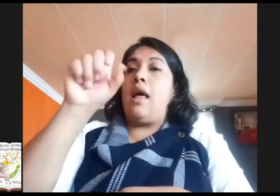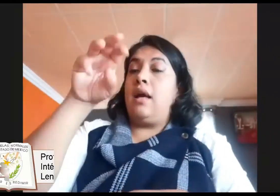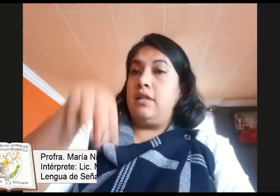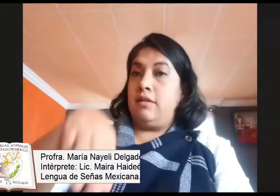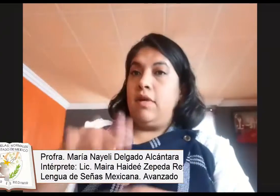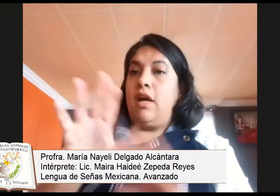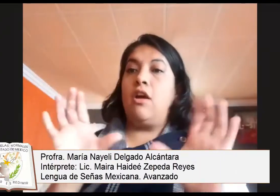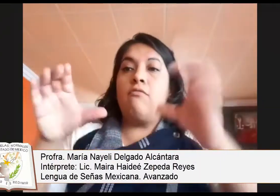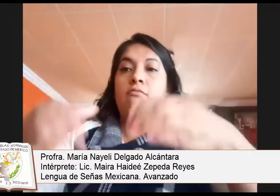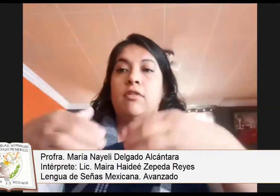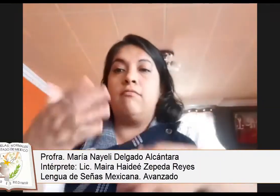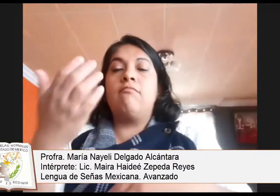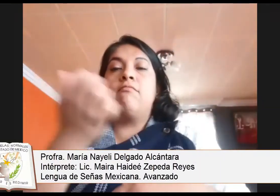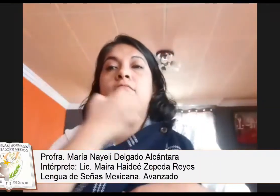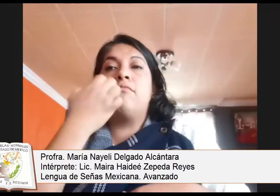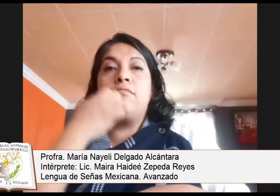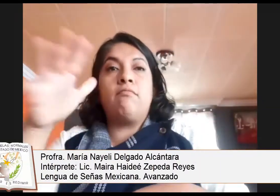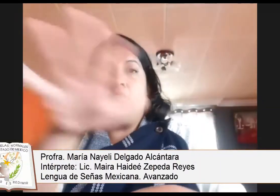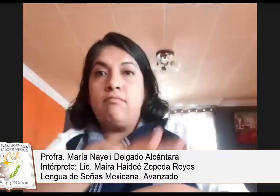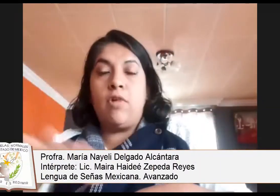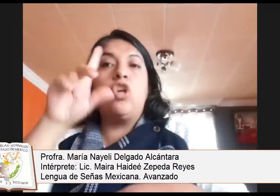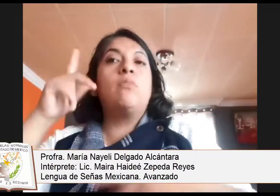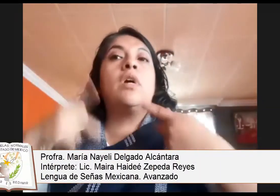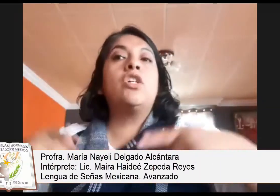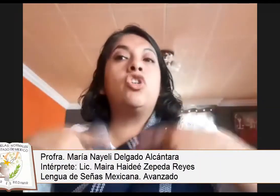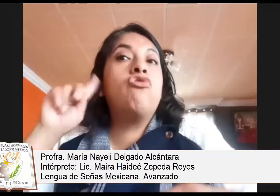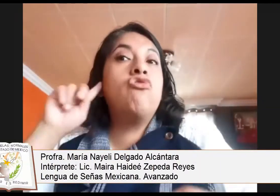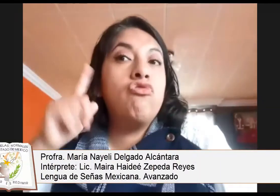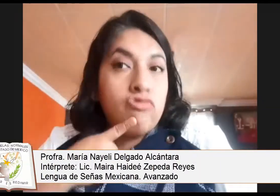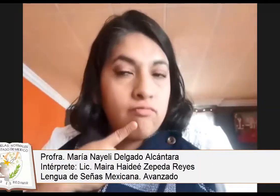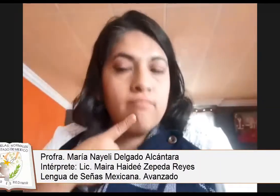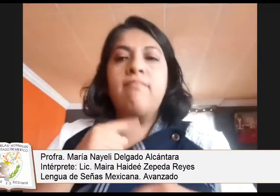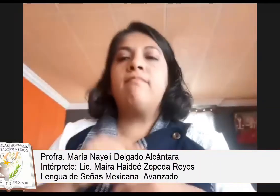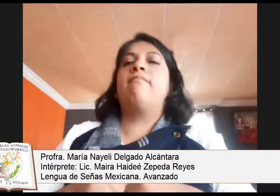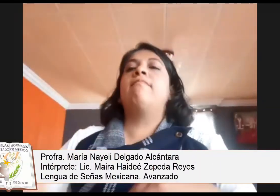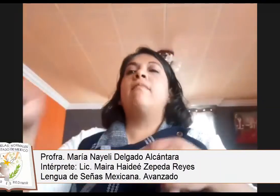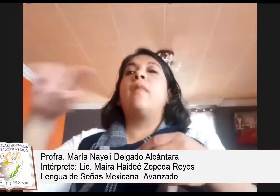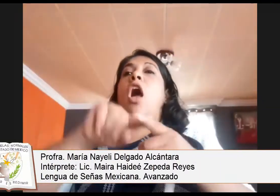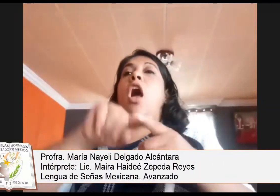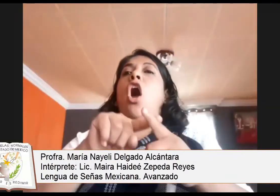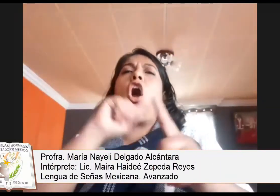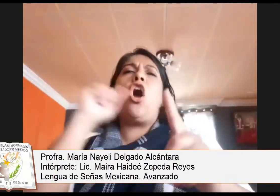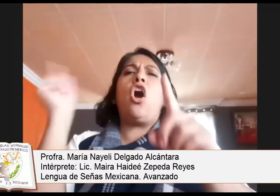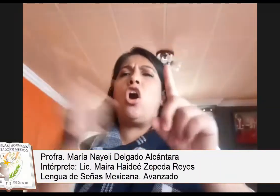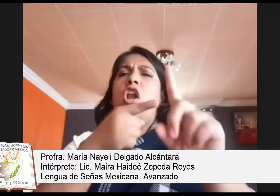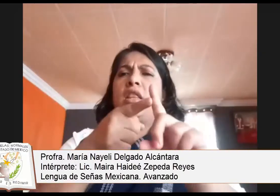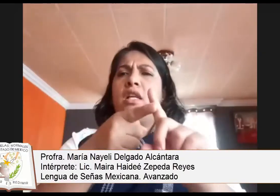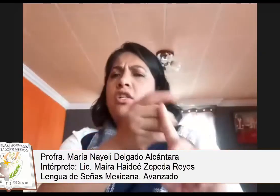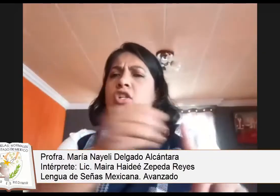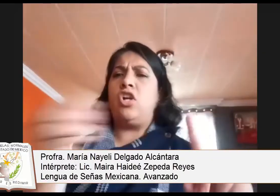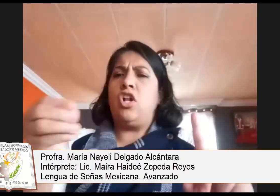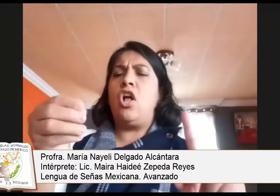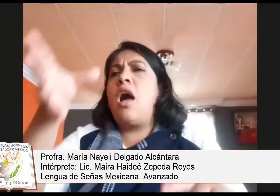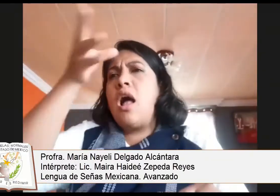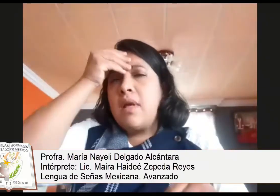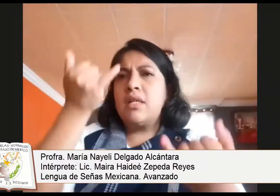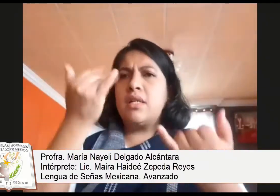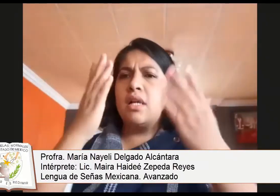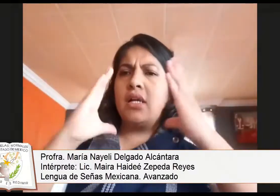Los rasgos del perfil han sido el referente principal para la elaboración del plan de estudios, pero también son esenciales para que